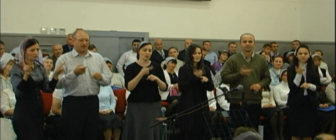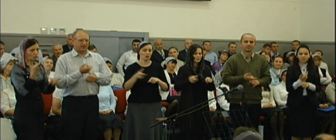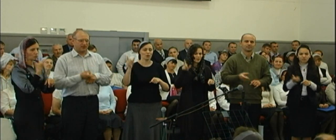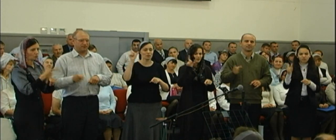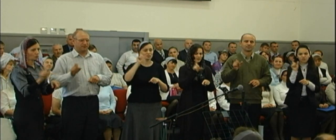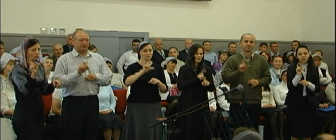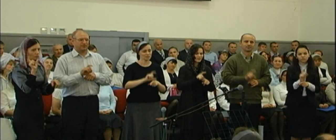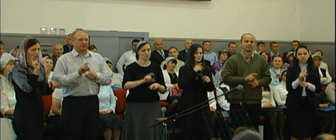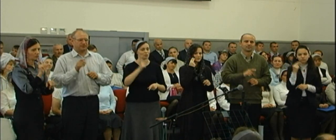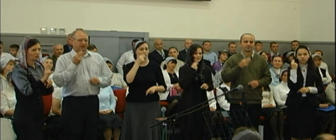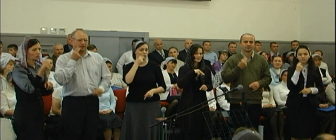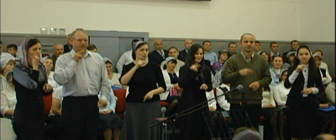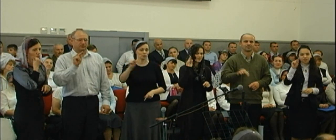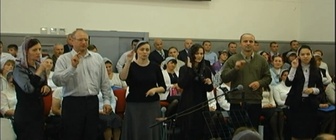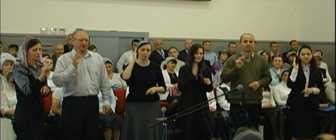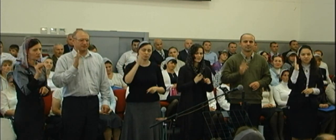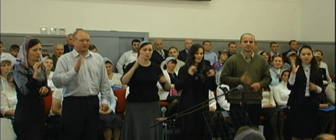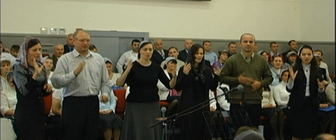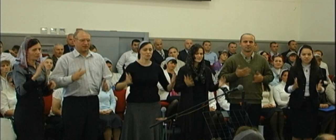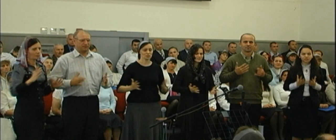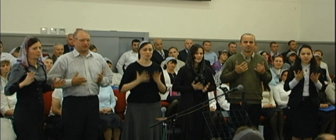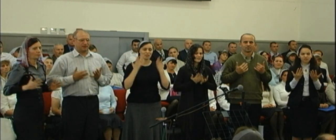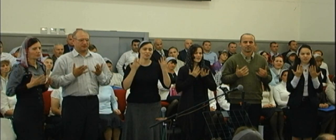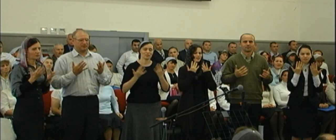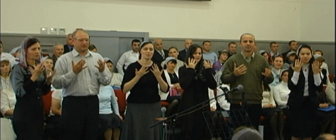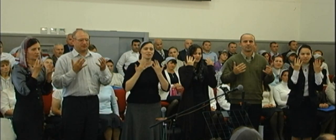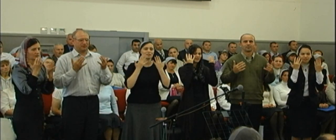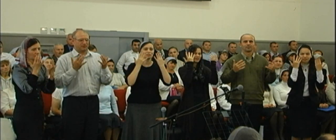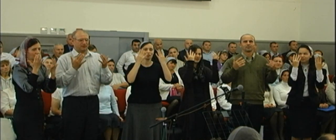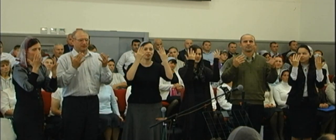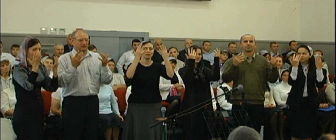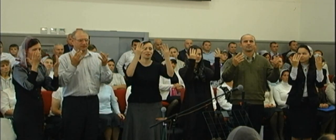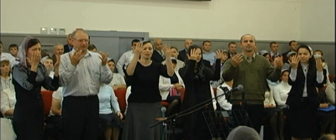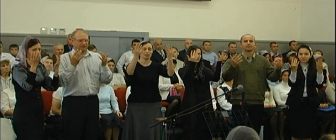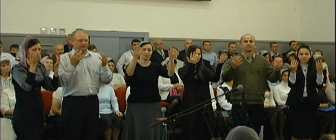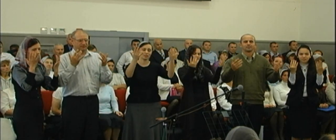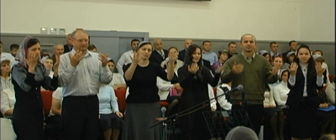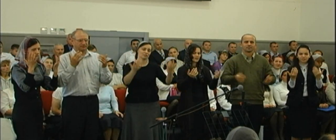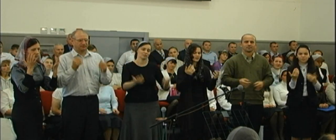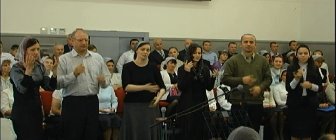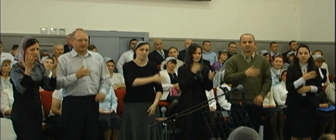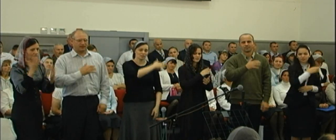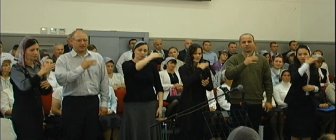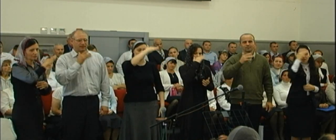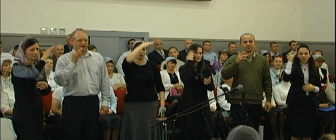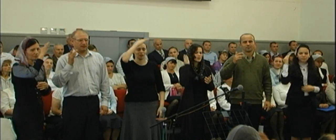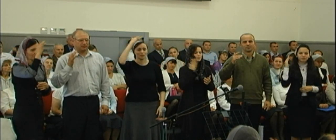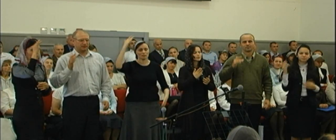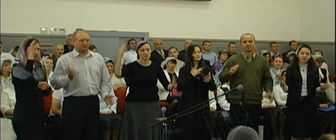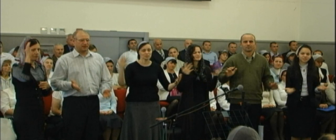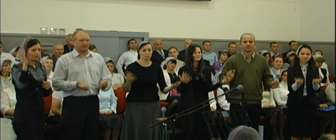Намного лучше и благословенней На